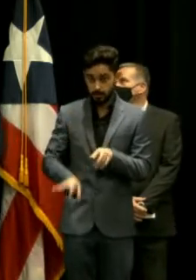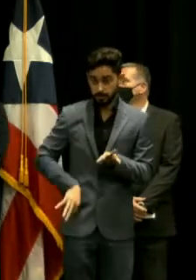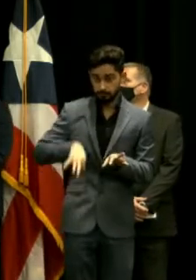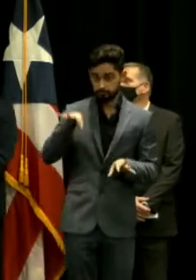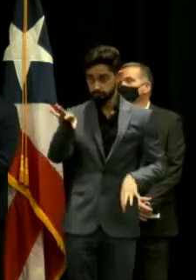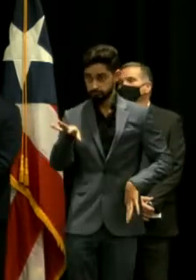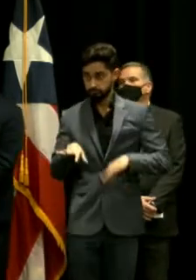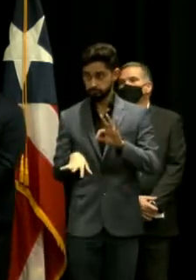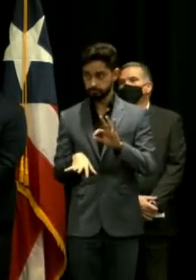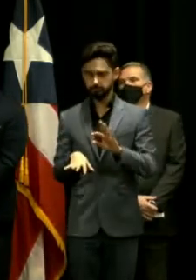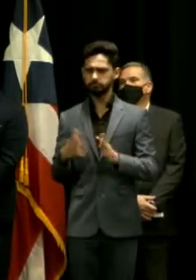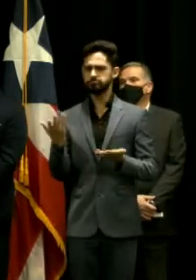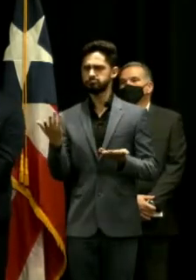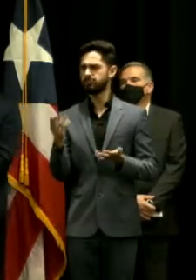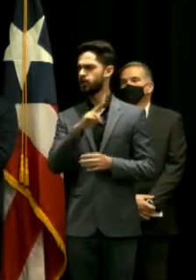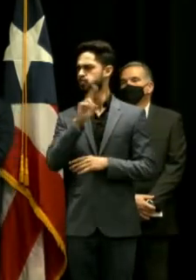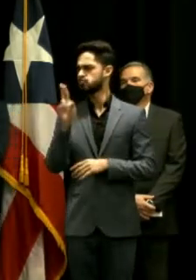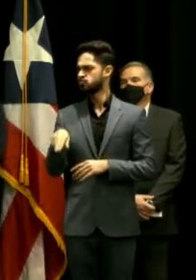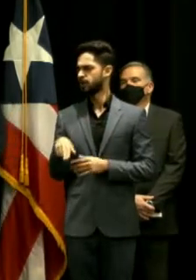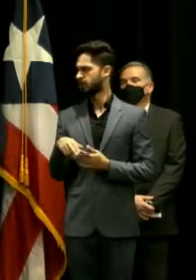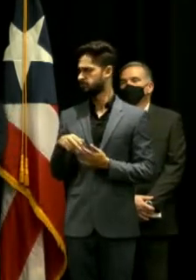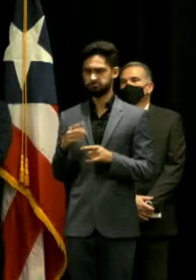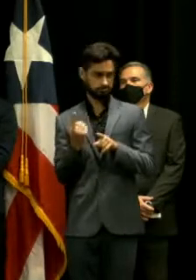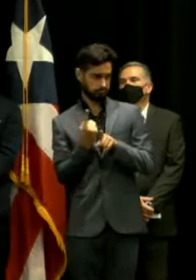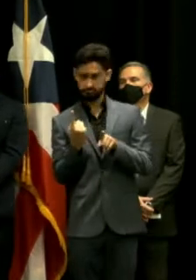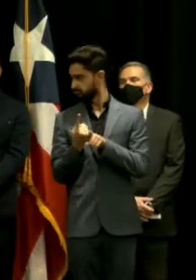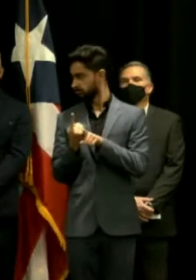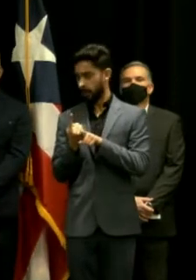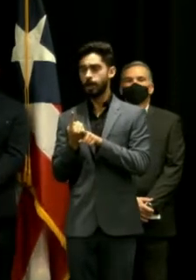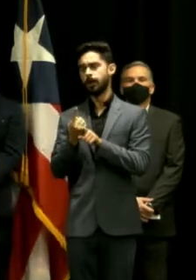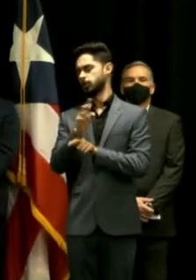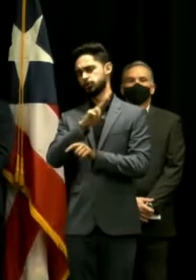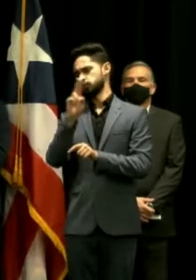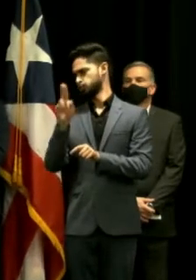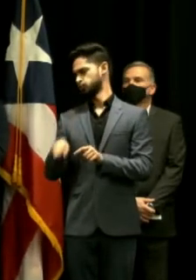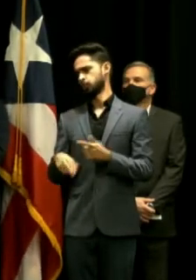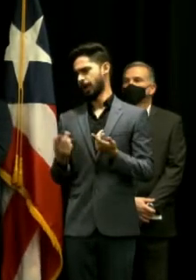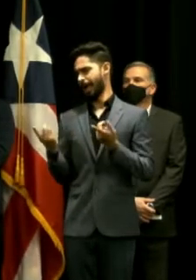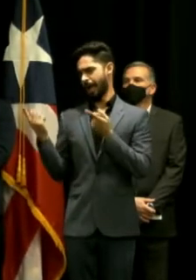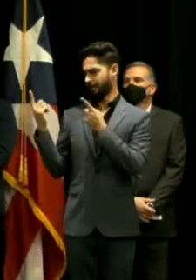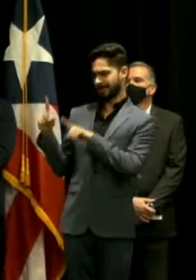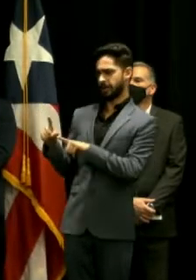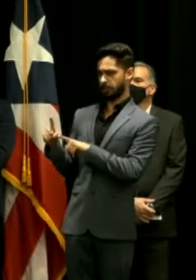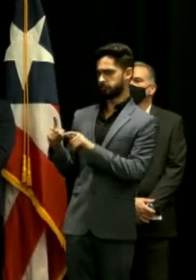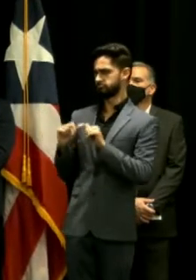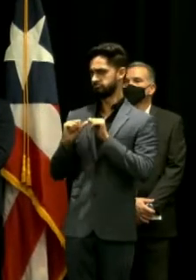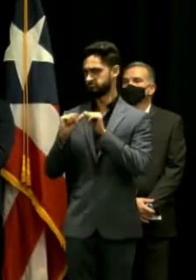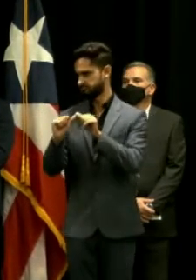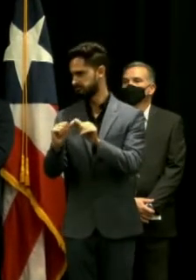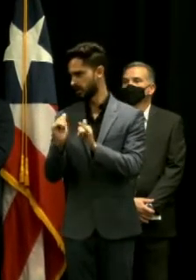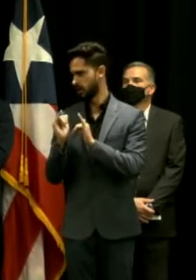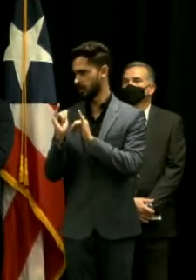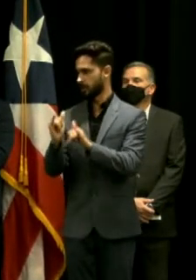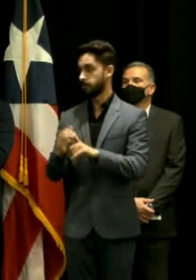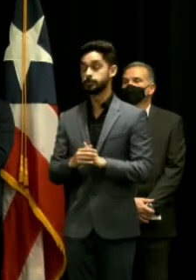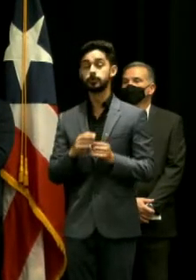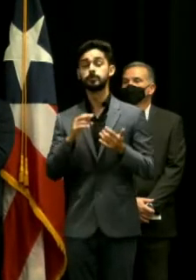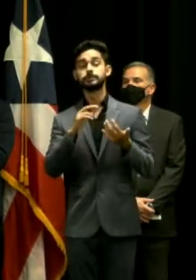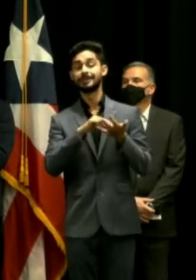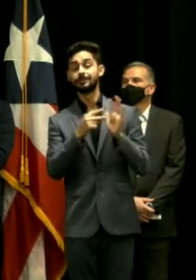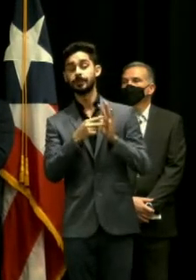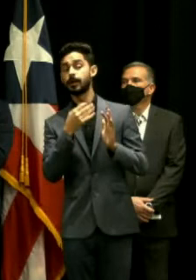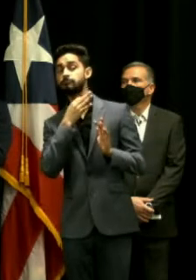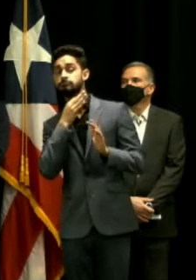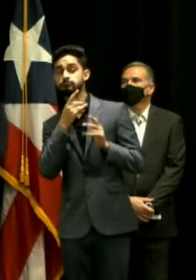nunca ha aportado no vislumbro que tendrá que hacerlo en el futuro se va a contratar un administrador para